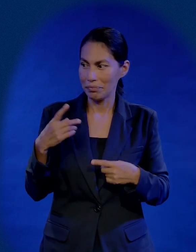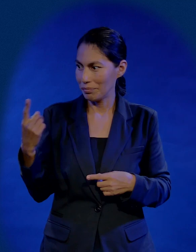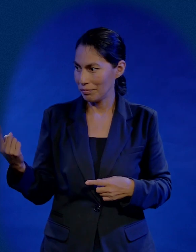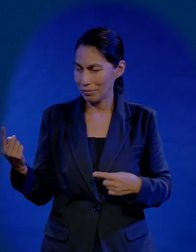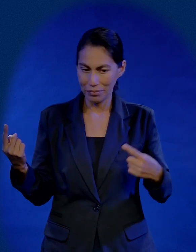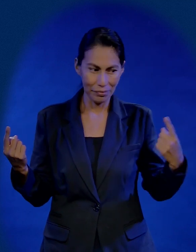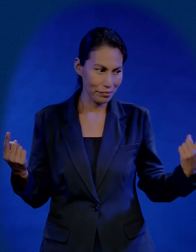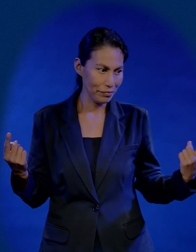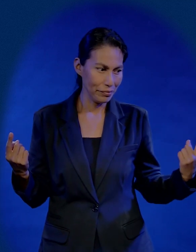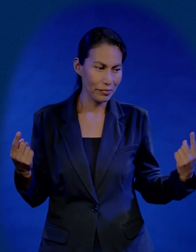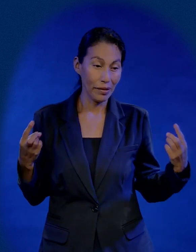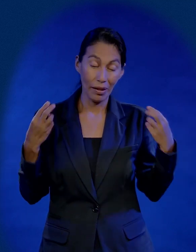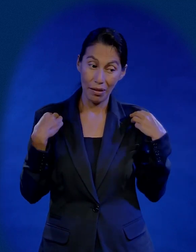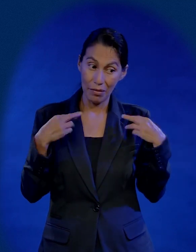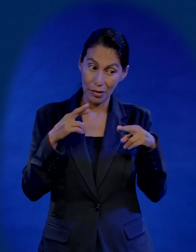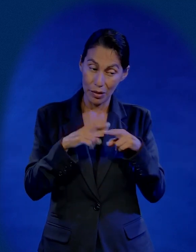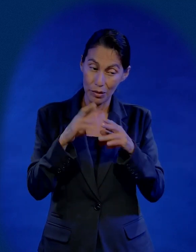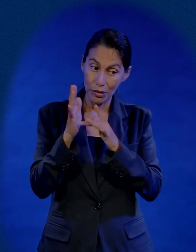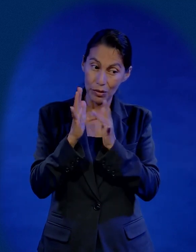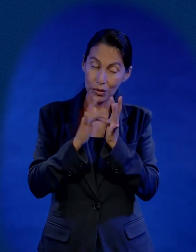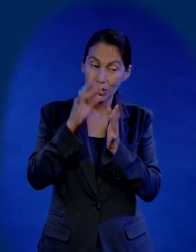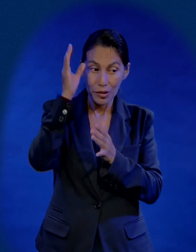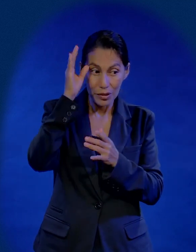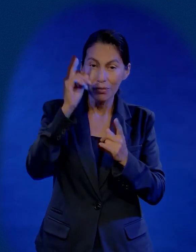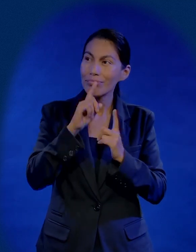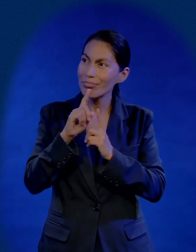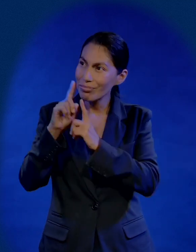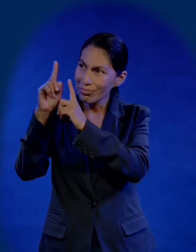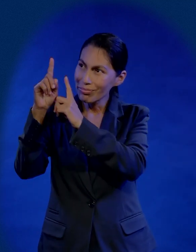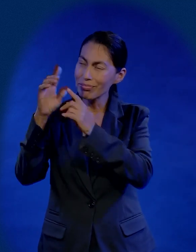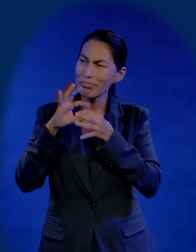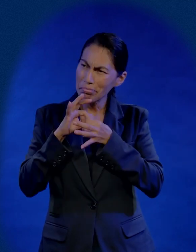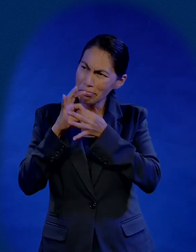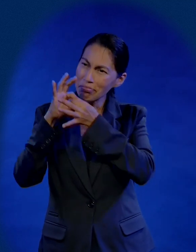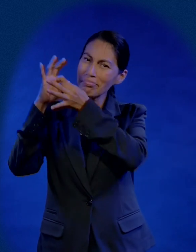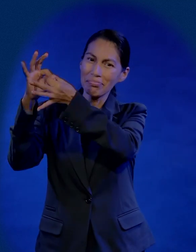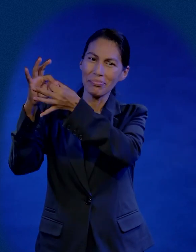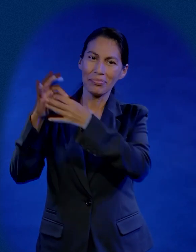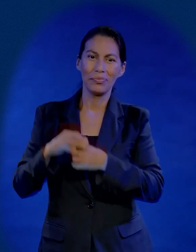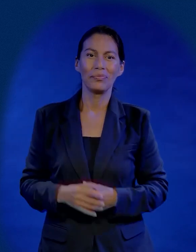dígale al que está al lado sigue al maestro Jesucristo